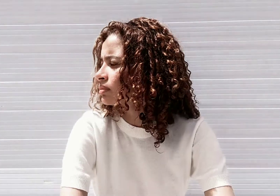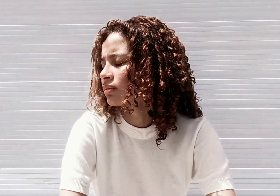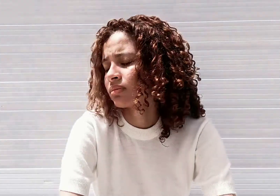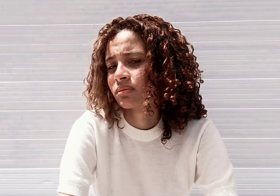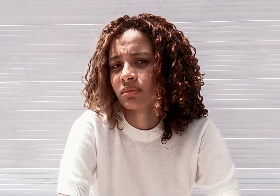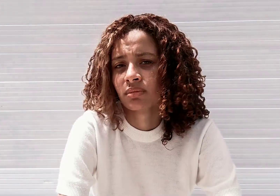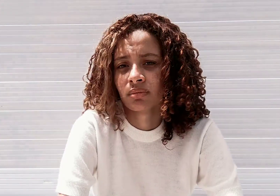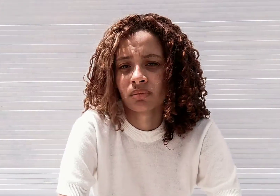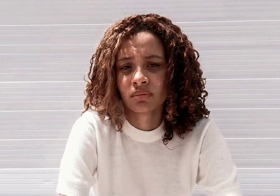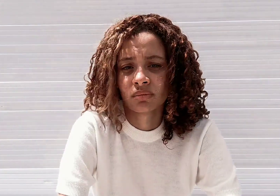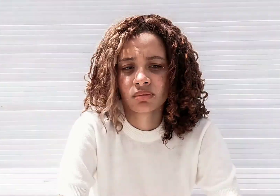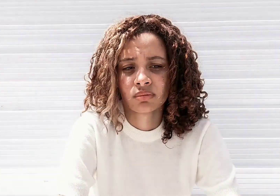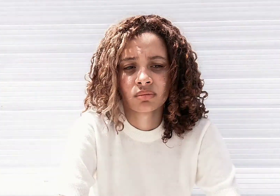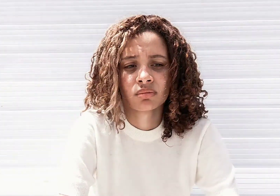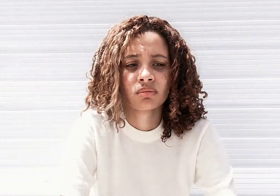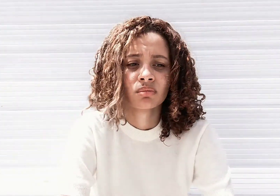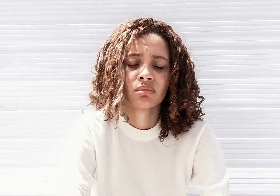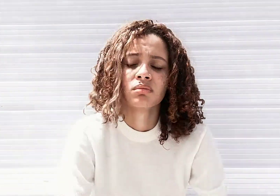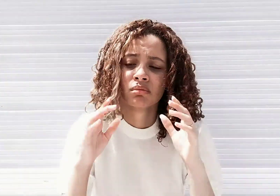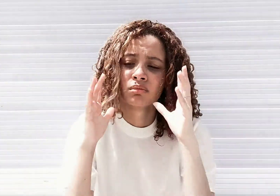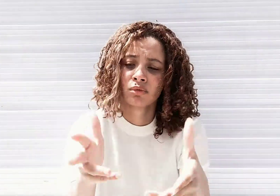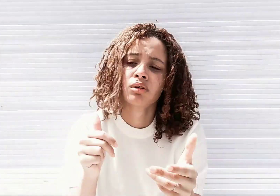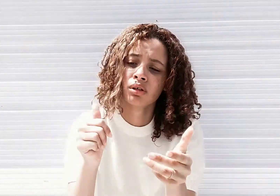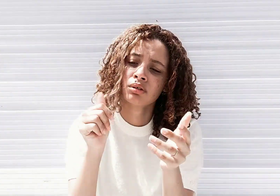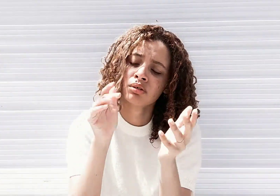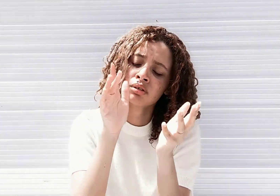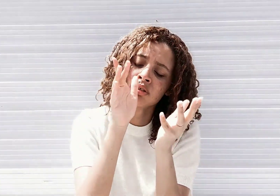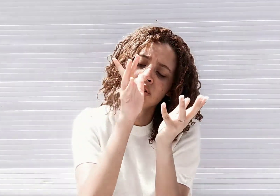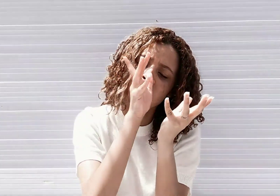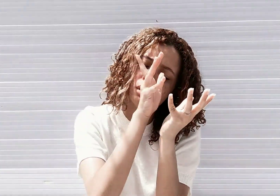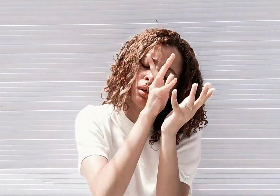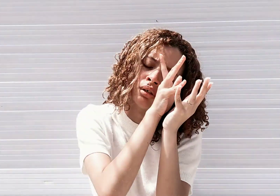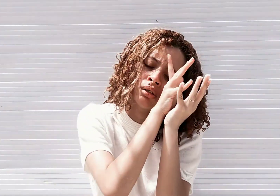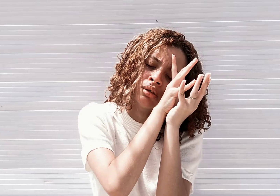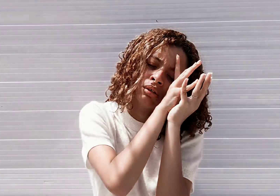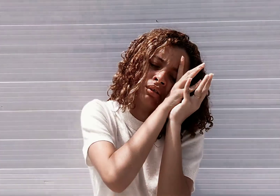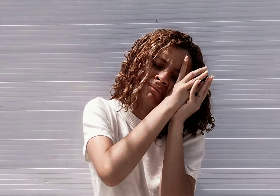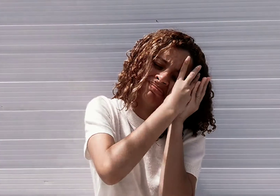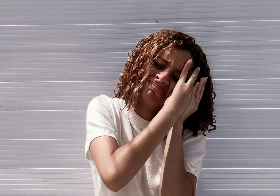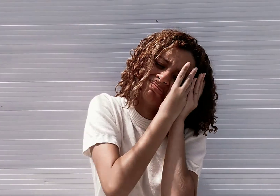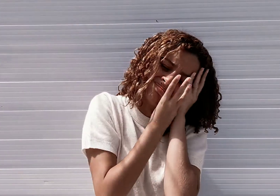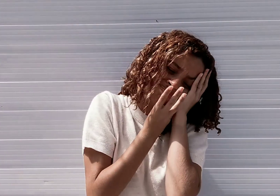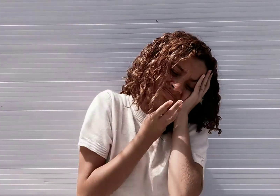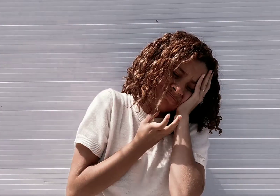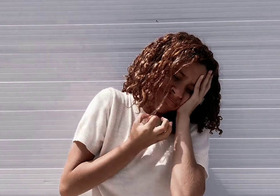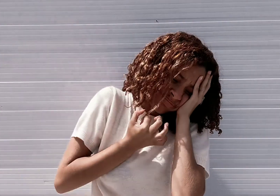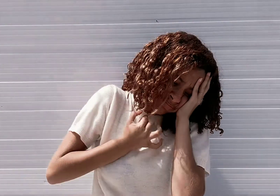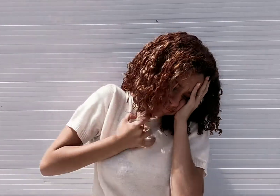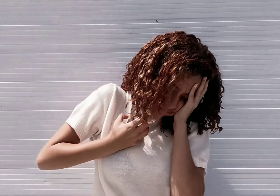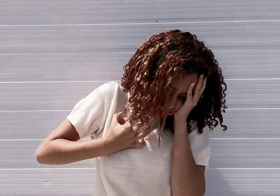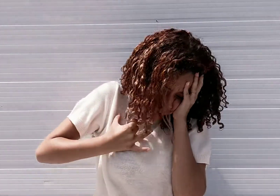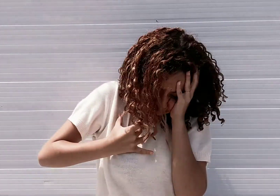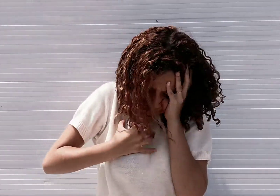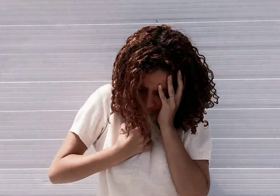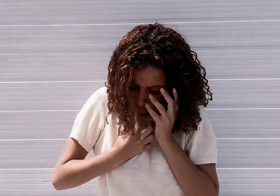Quase toda vez que eu vou dormir, não consigo relaxar